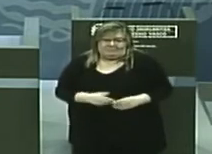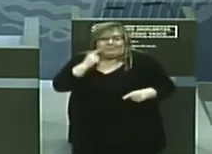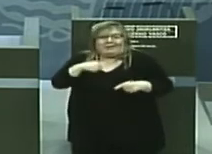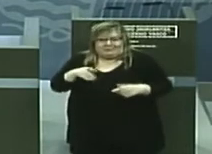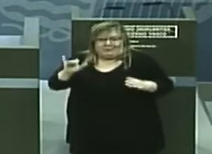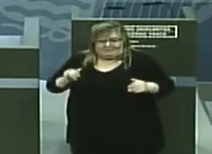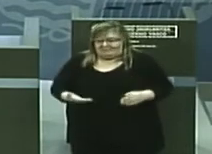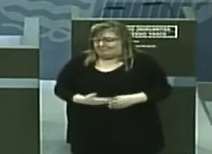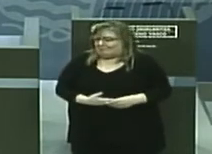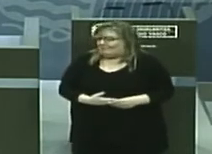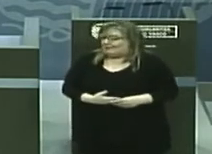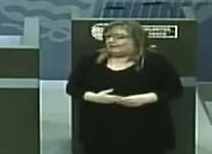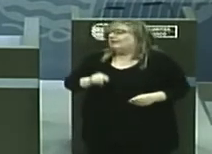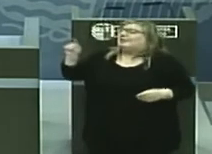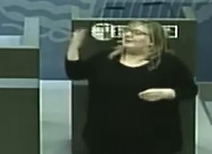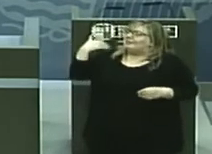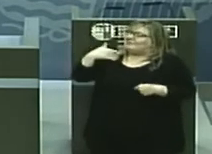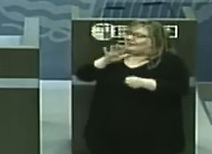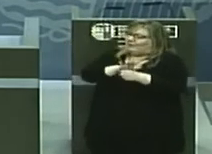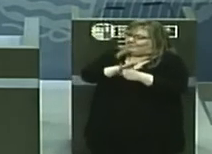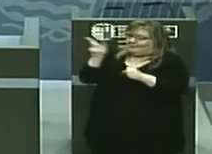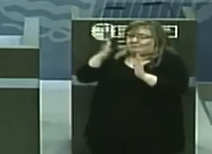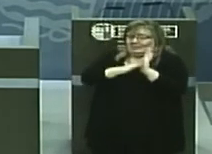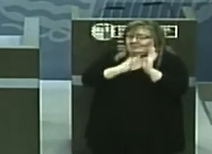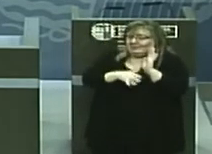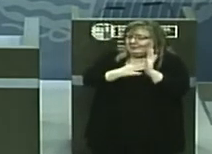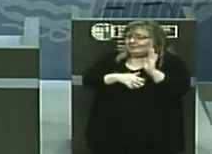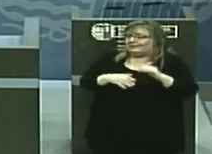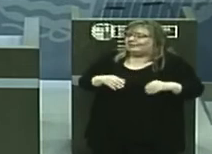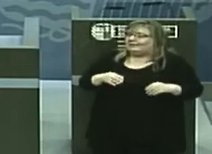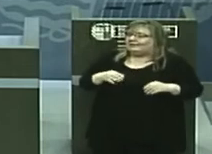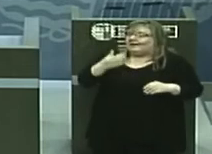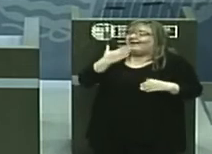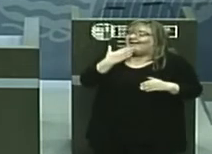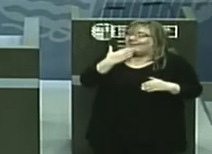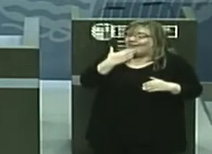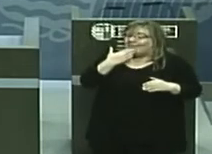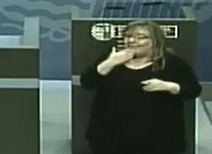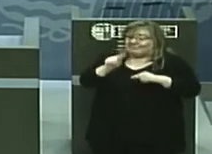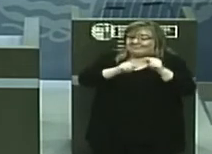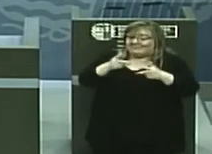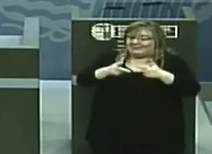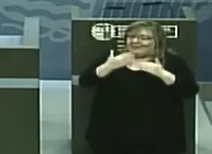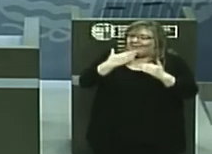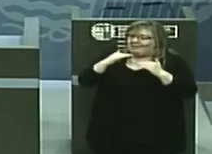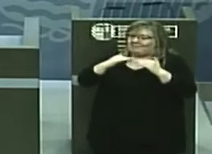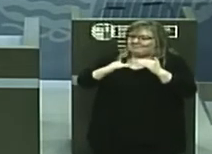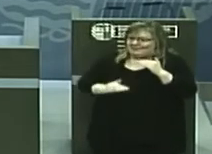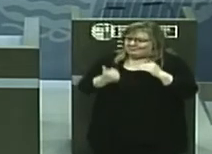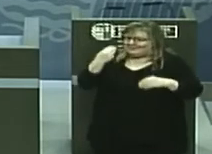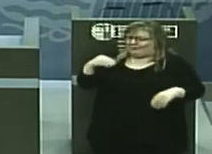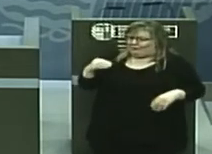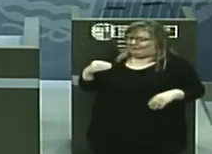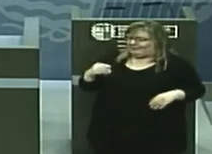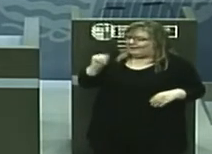Sí, el pasado martes comentaba que se había bajado la media de edad del contagiado vasco. Entonces no sé si podría